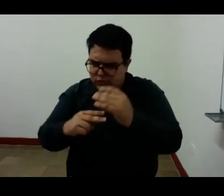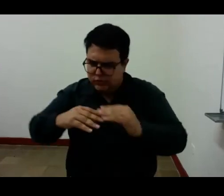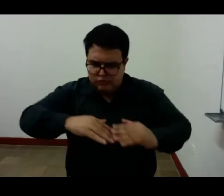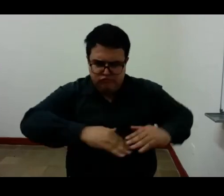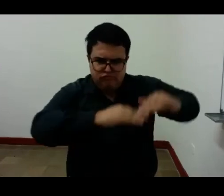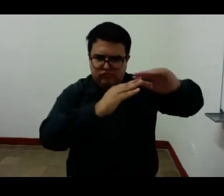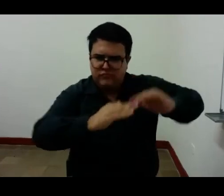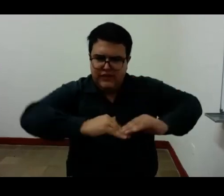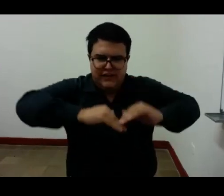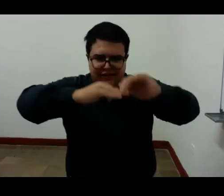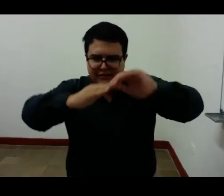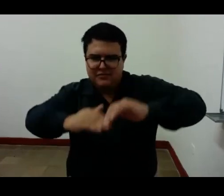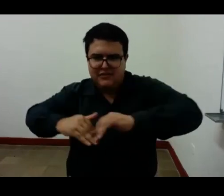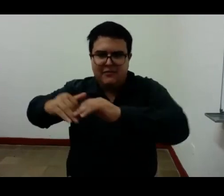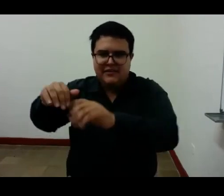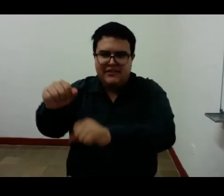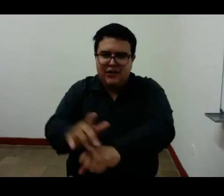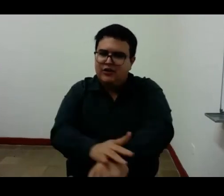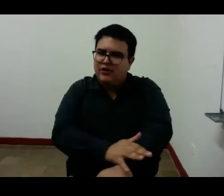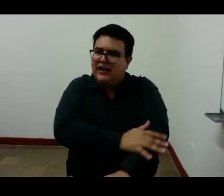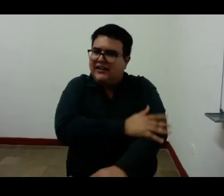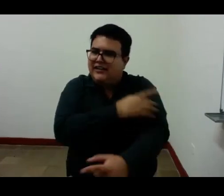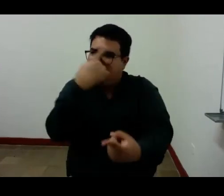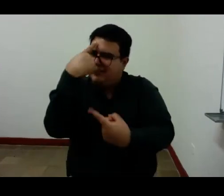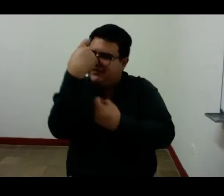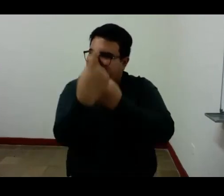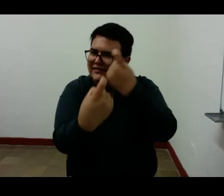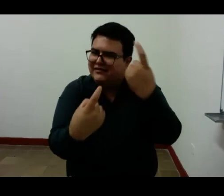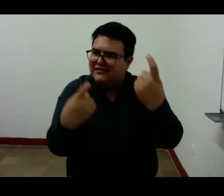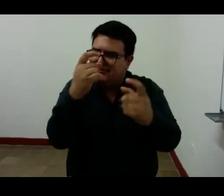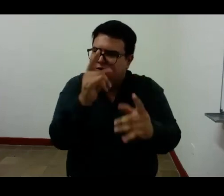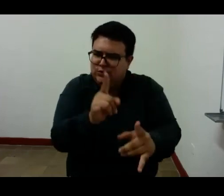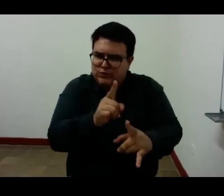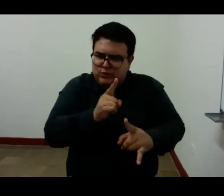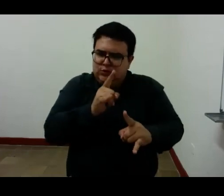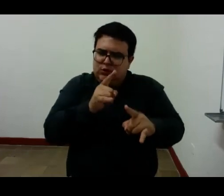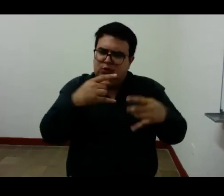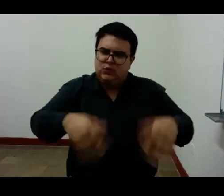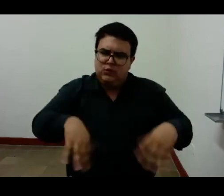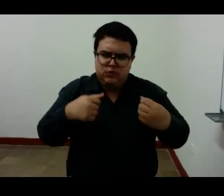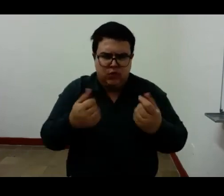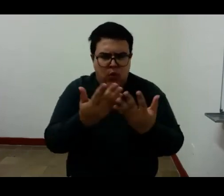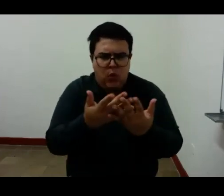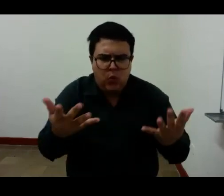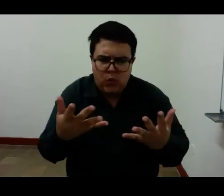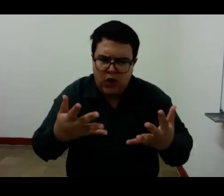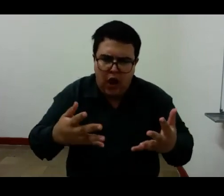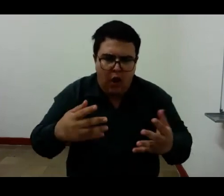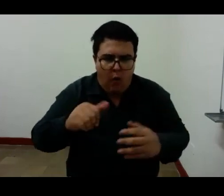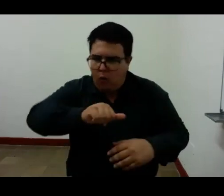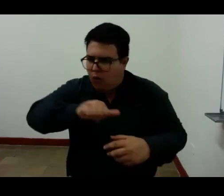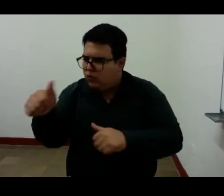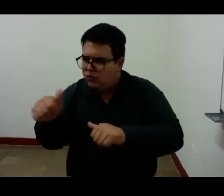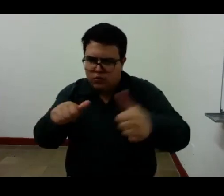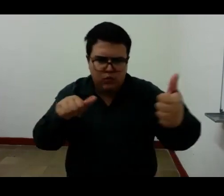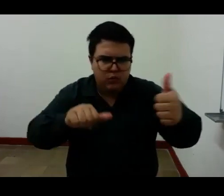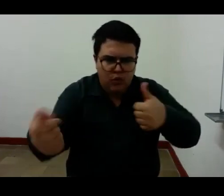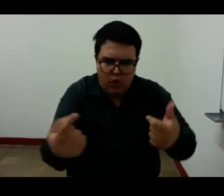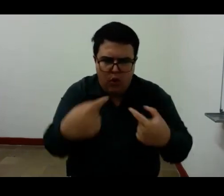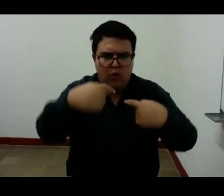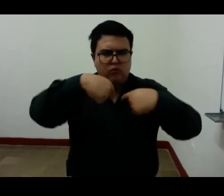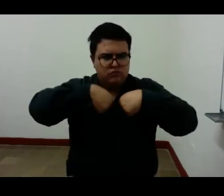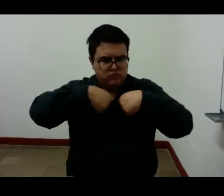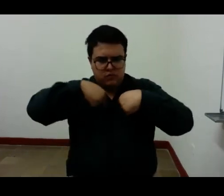antítico capaz de sentir la variedad de ser otro de un yo que no sabe si